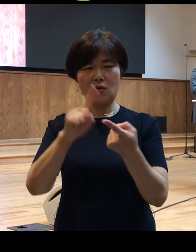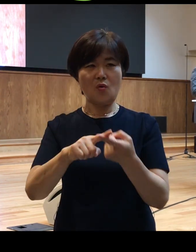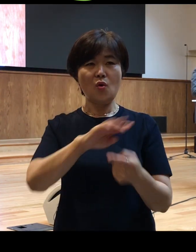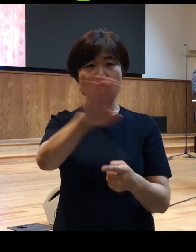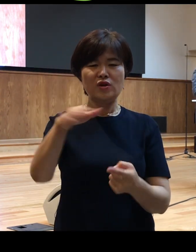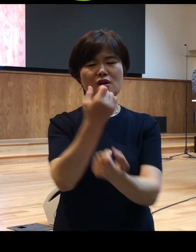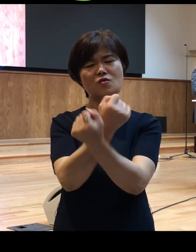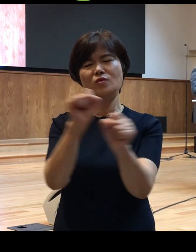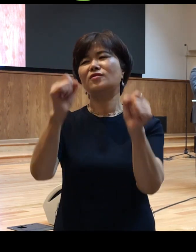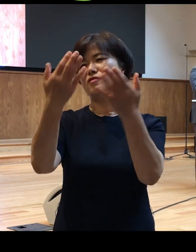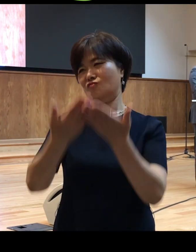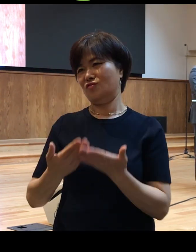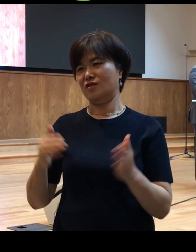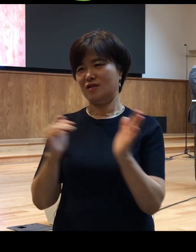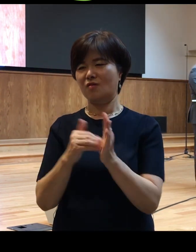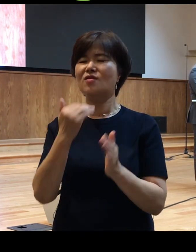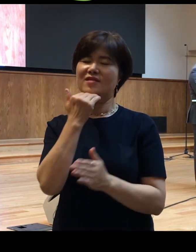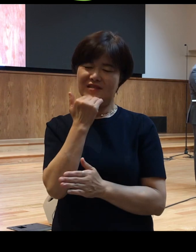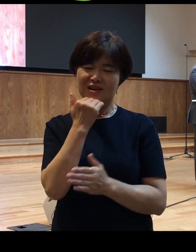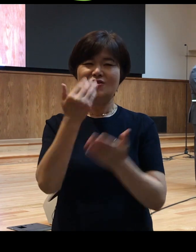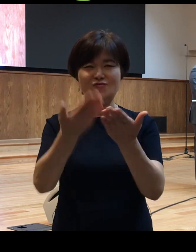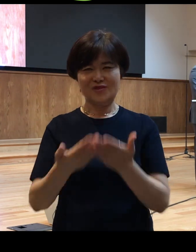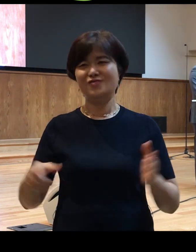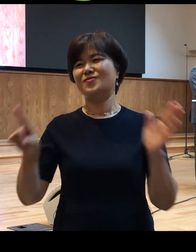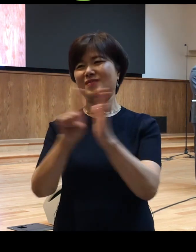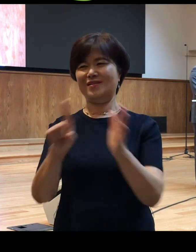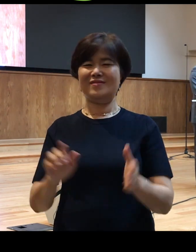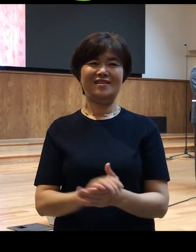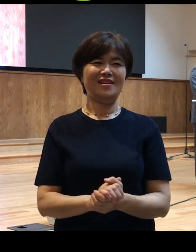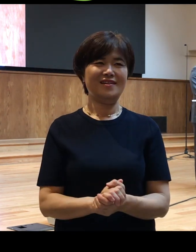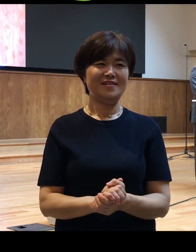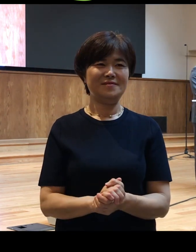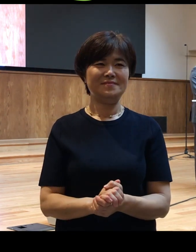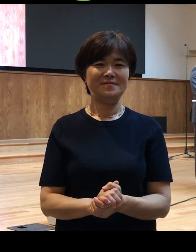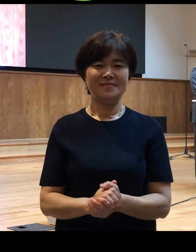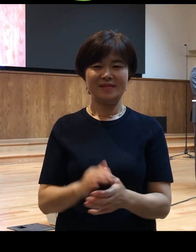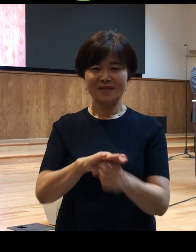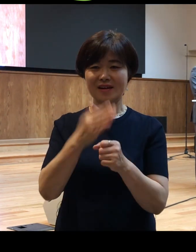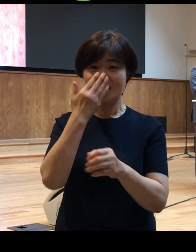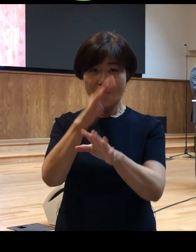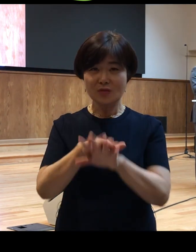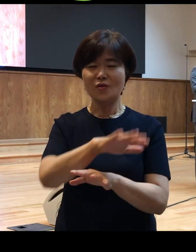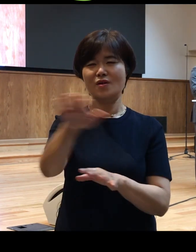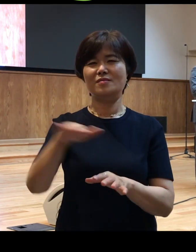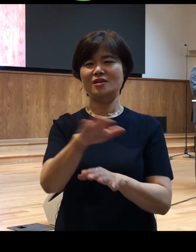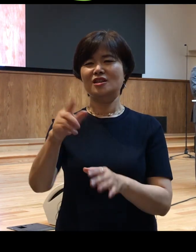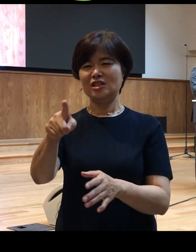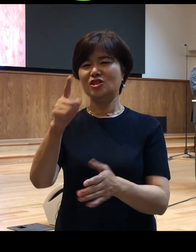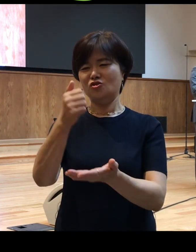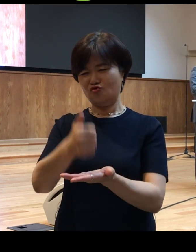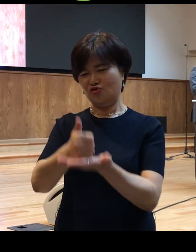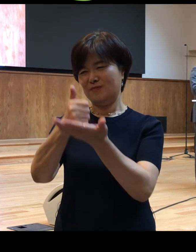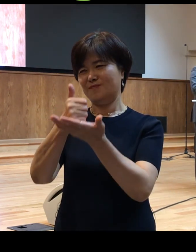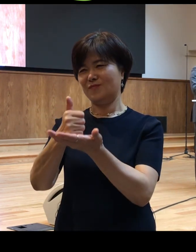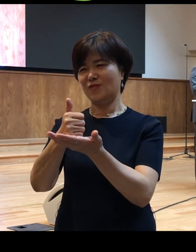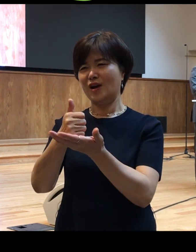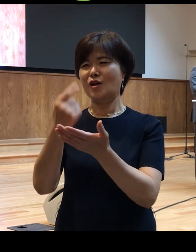주시고 기다려 주실 줄로 믿습니다 사랑하는 성대 여러분 그 주님과 눈 맞추시기를